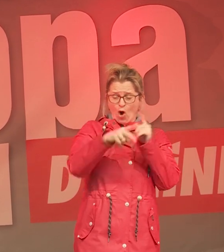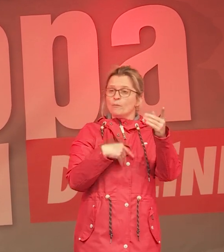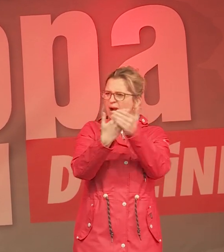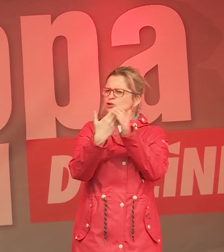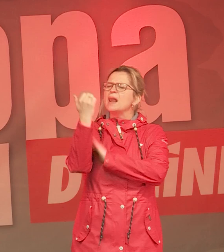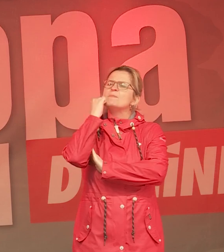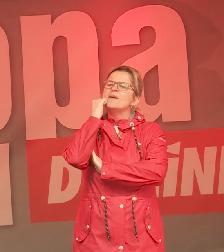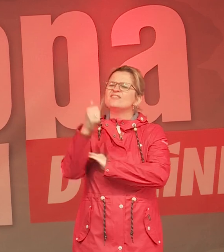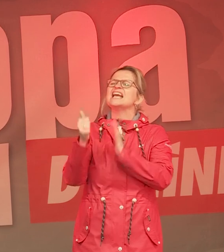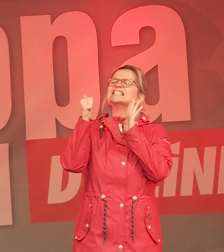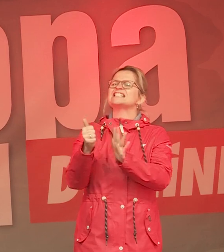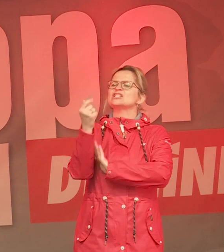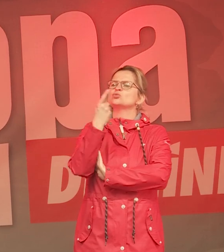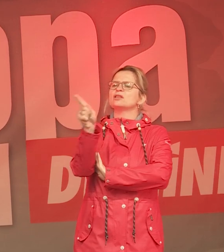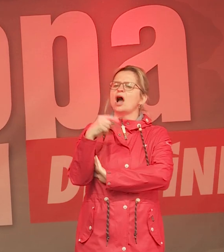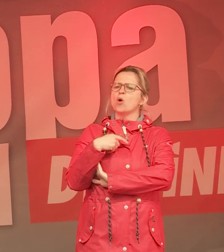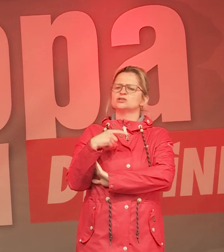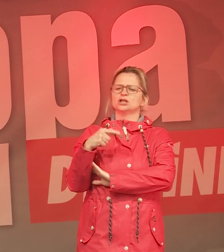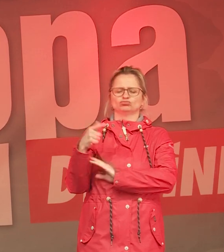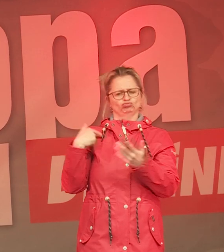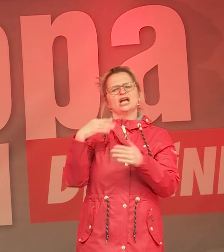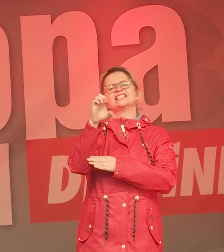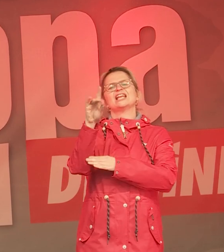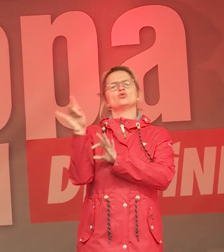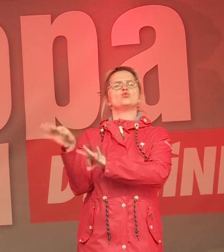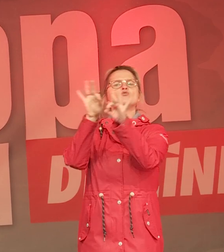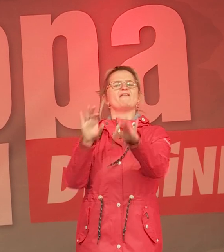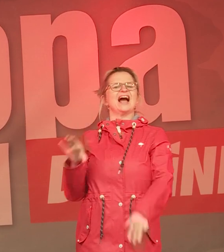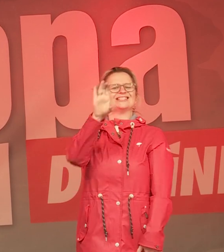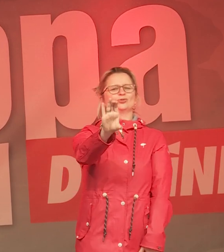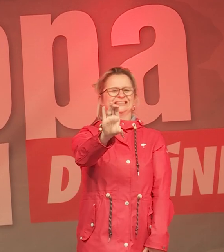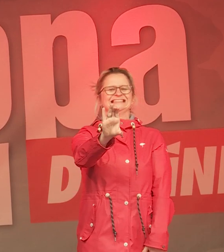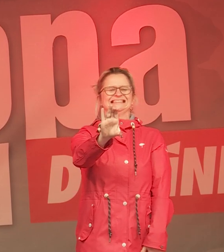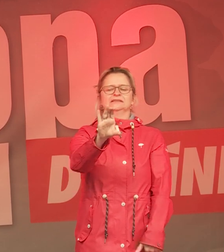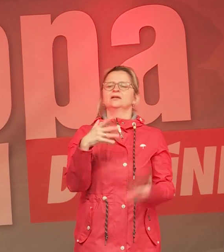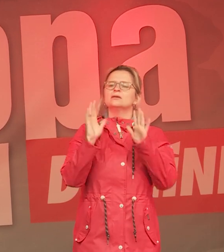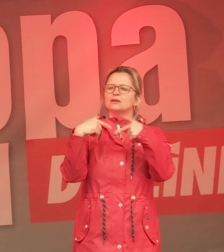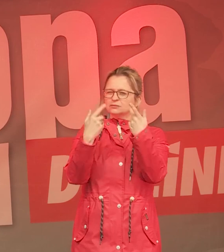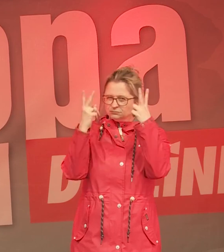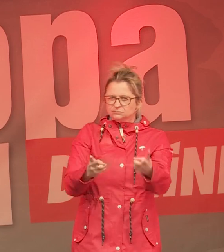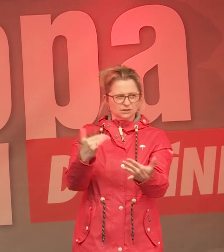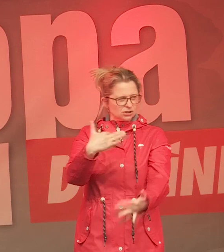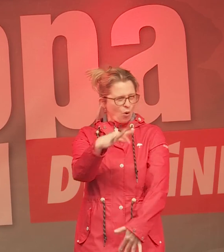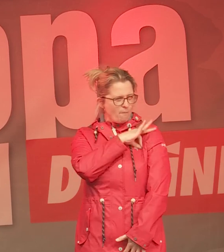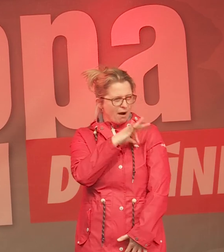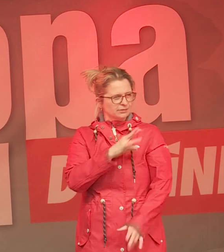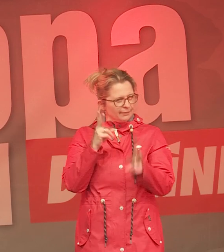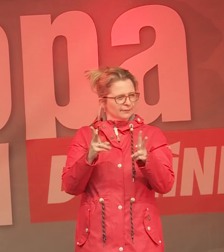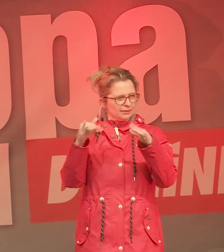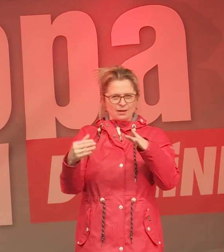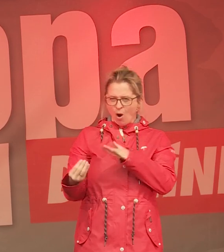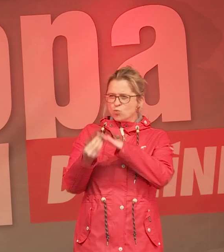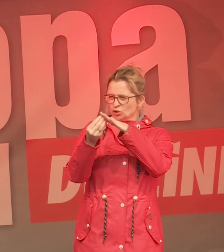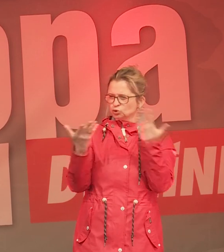sind das schnell mal 600.000, die dann an die CDU überwiesen werden, mit solchen Summen Parteien unterstützen, wo